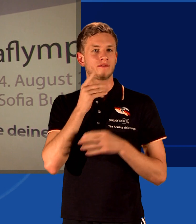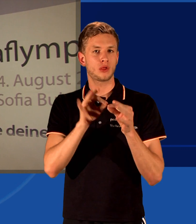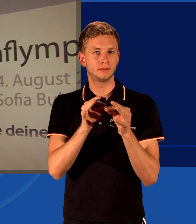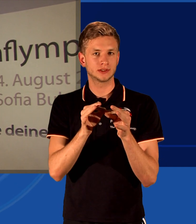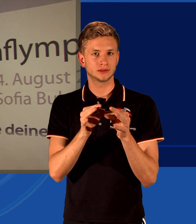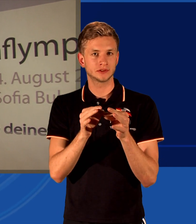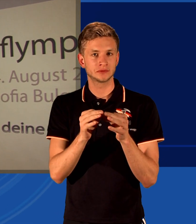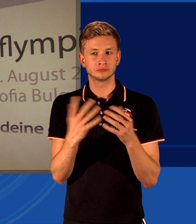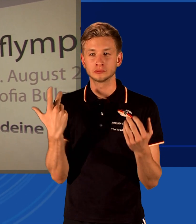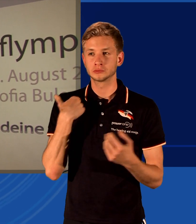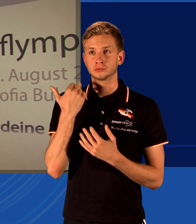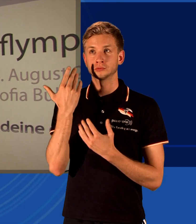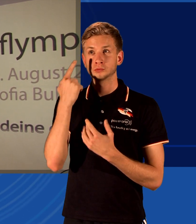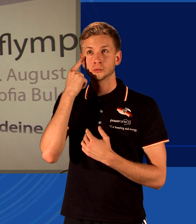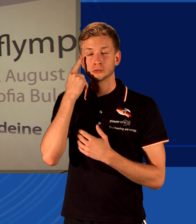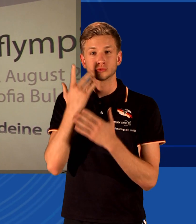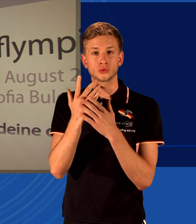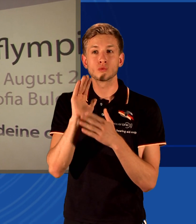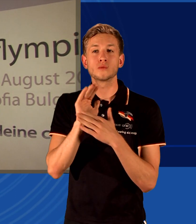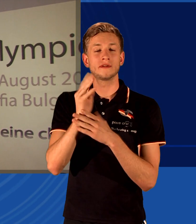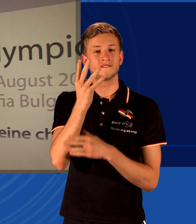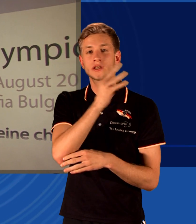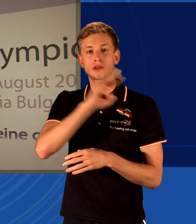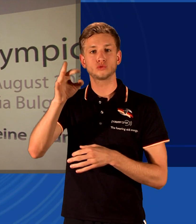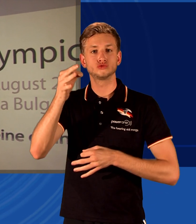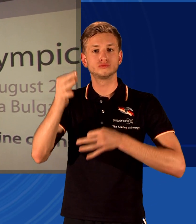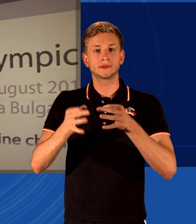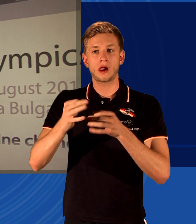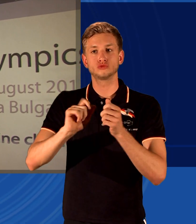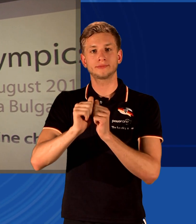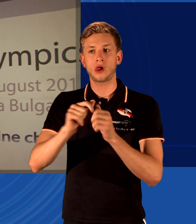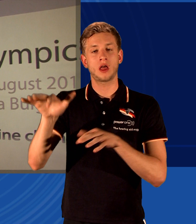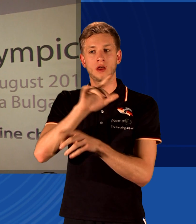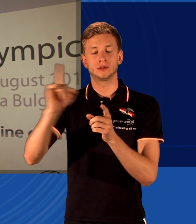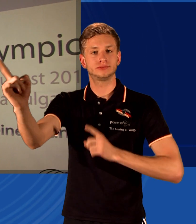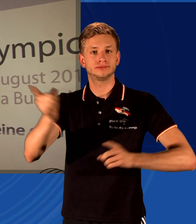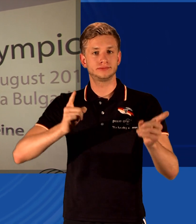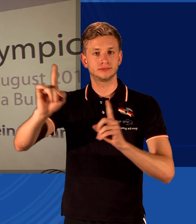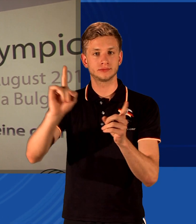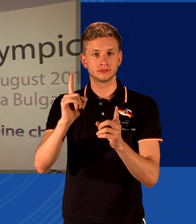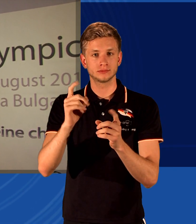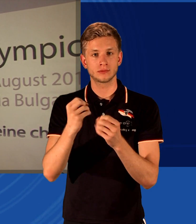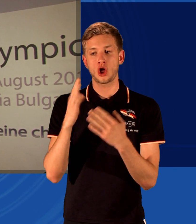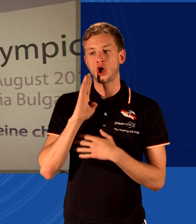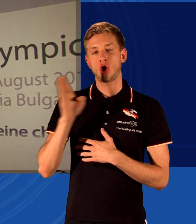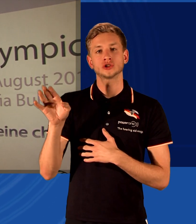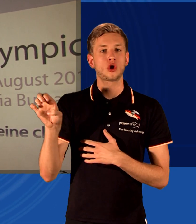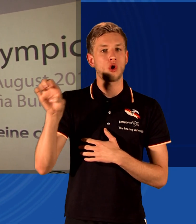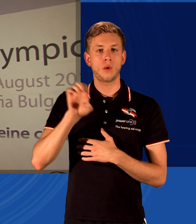über 4000 Sportlerinnen und Sportler anzieht, werden aus den osteuropäischen Ländern eine sehr